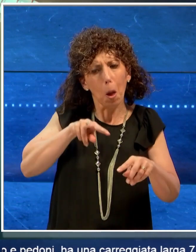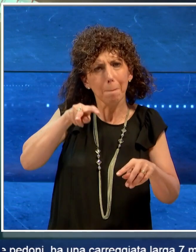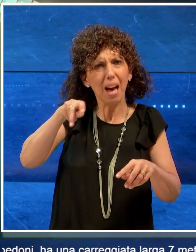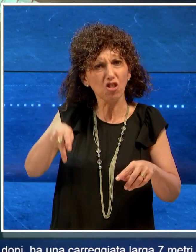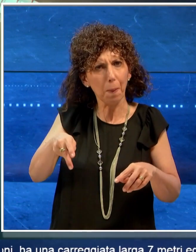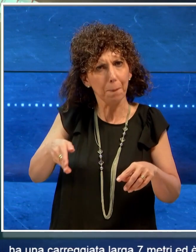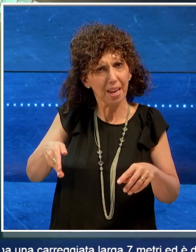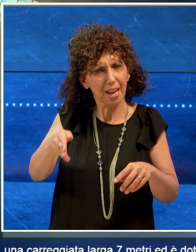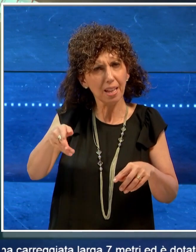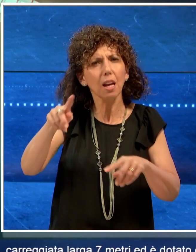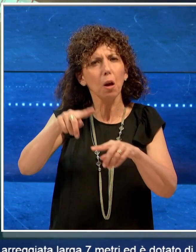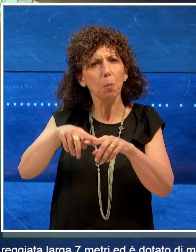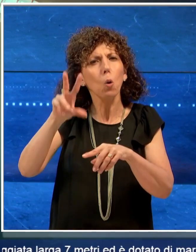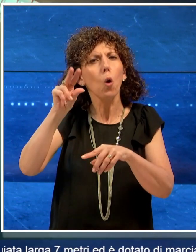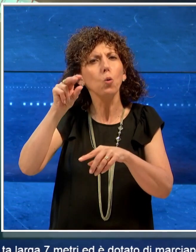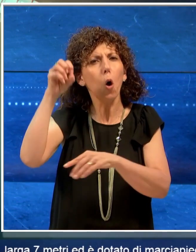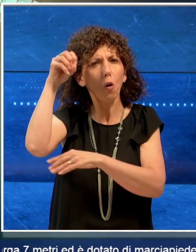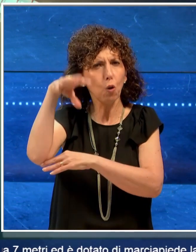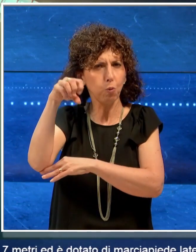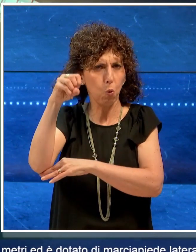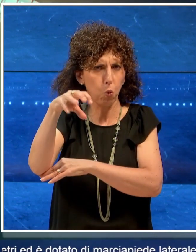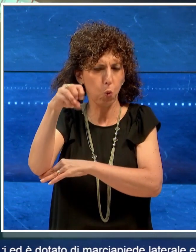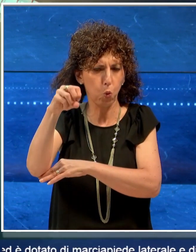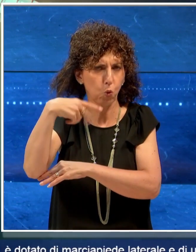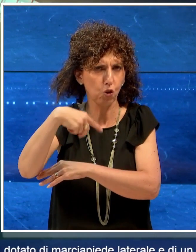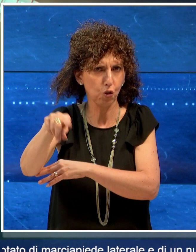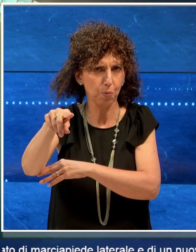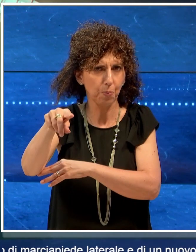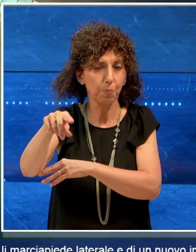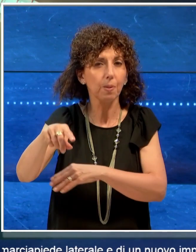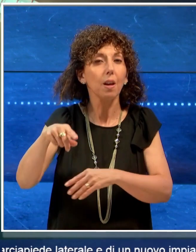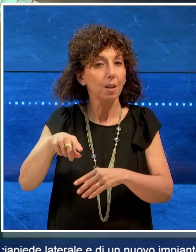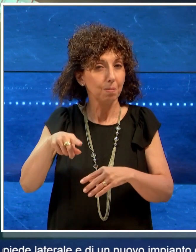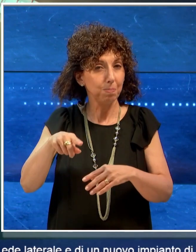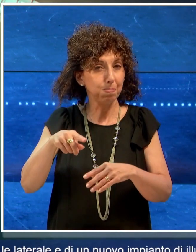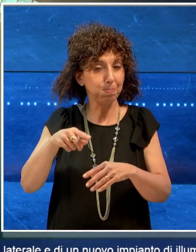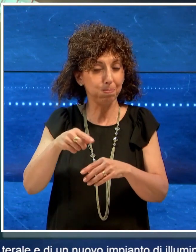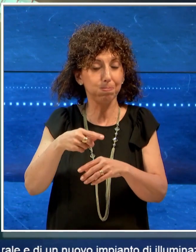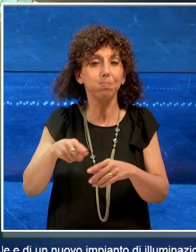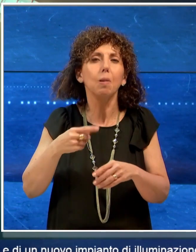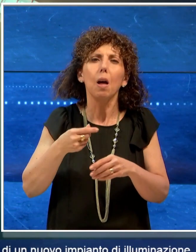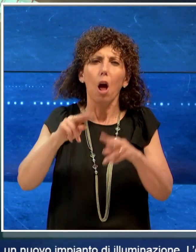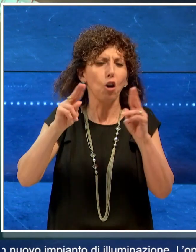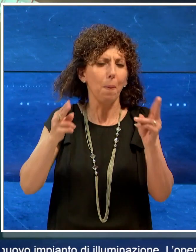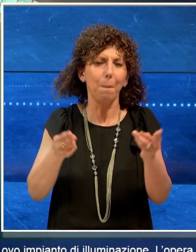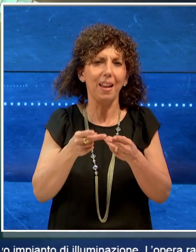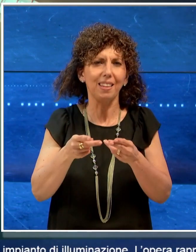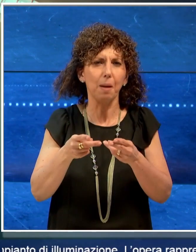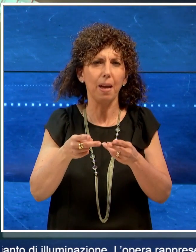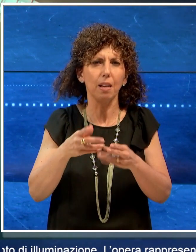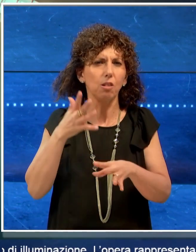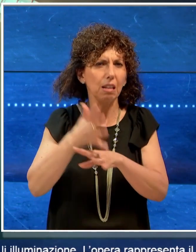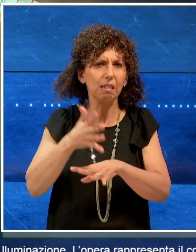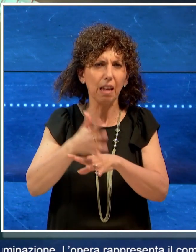laterale e di un nuovo impianto di illuminazione. L'opera rappresenta il completamento di un